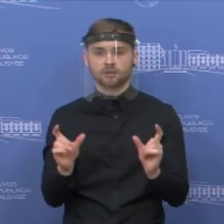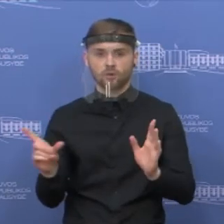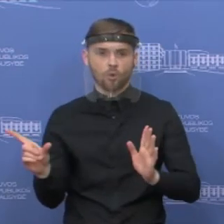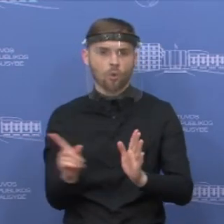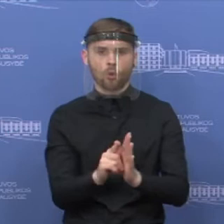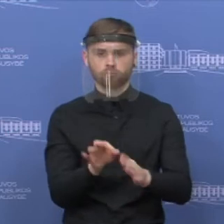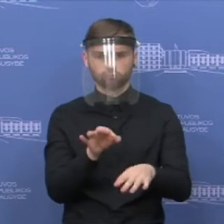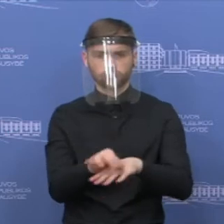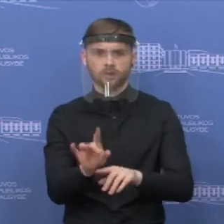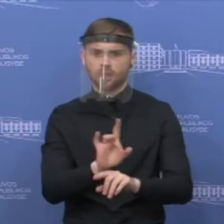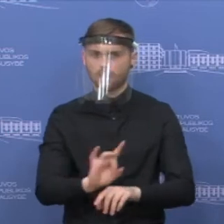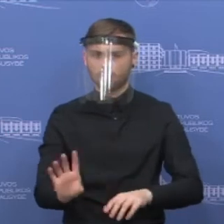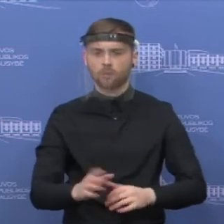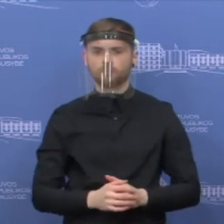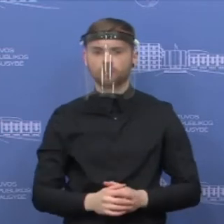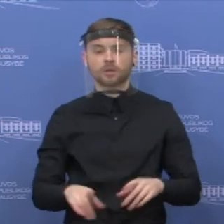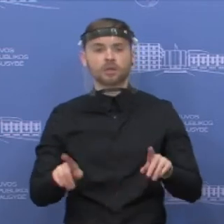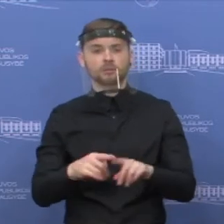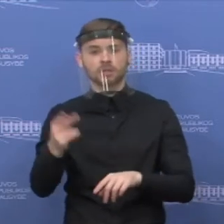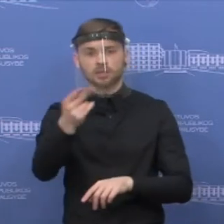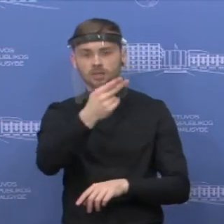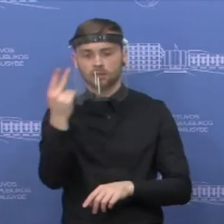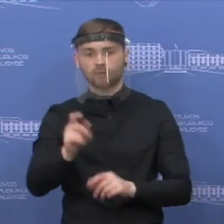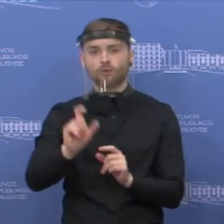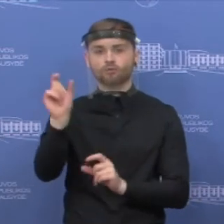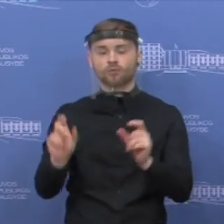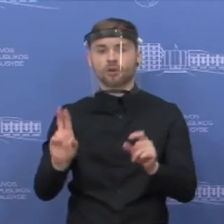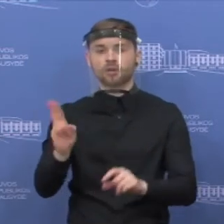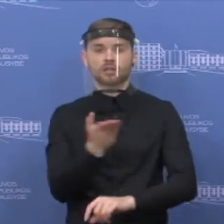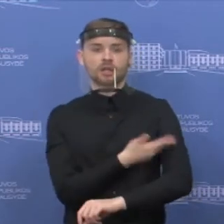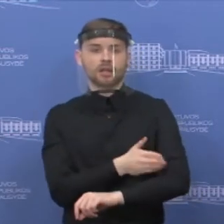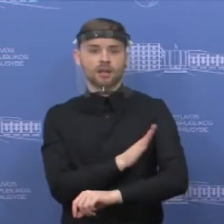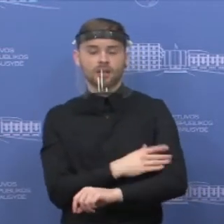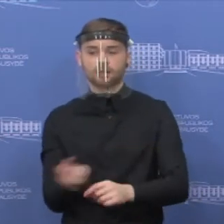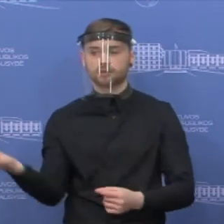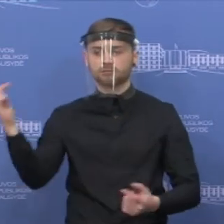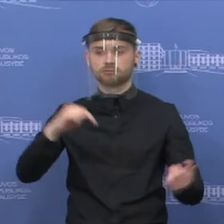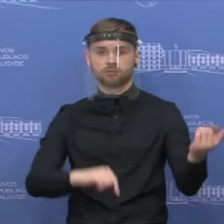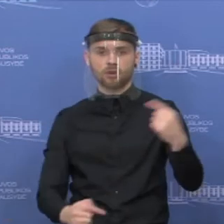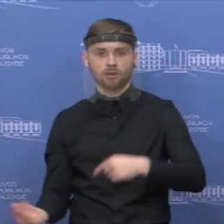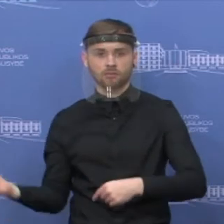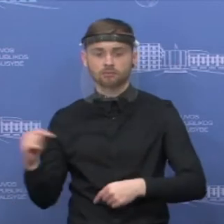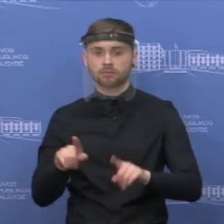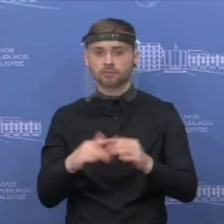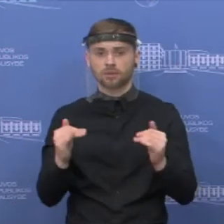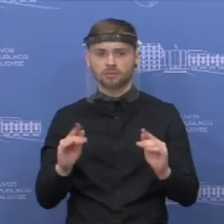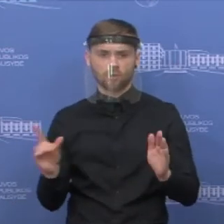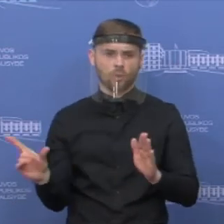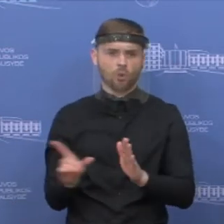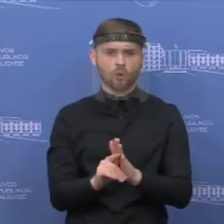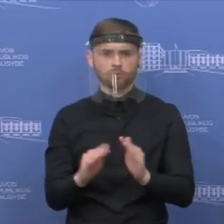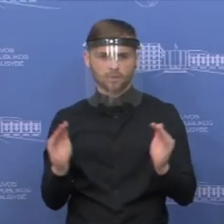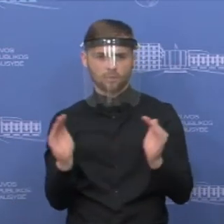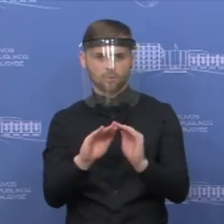Taip pat ir Lietuvos Respublikos piliečiams, kurie grįžta iš Lenkijos Respublikos nebus taikomas privalomas